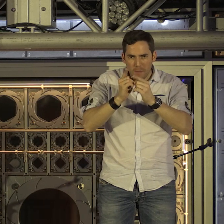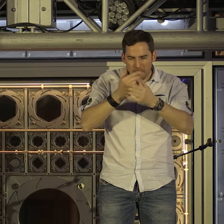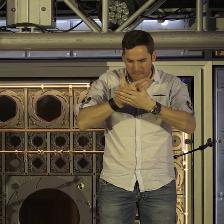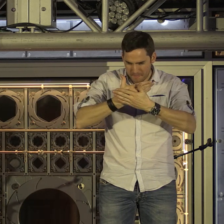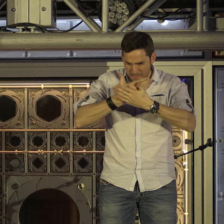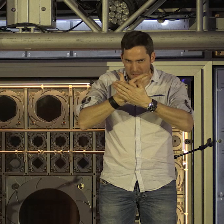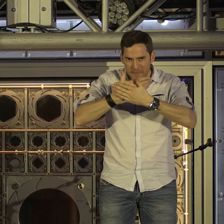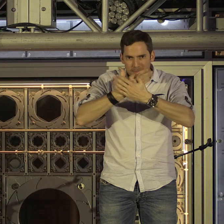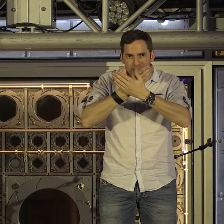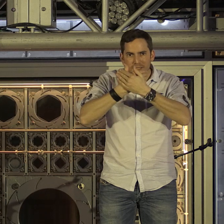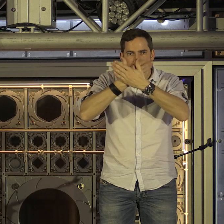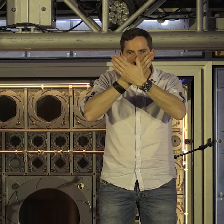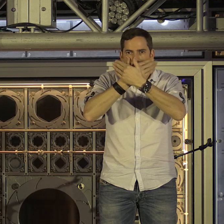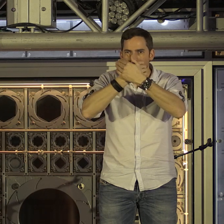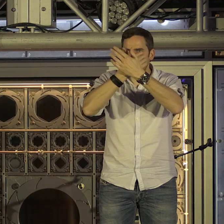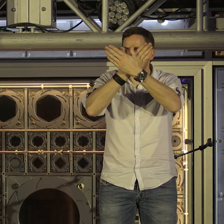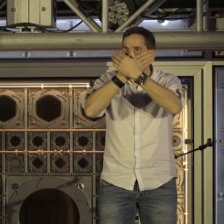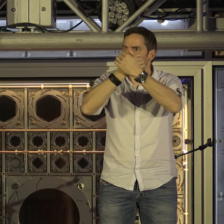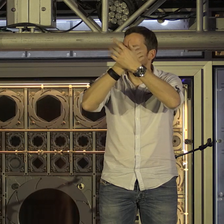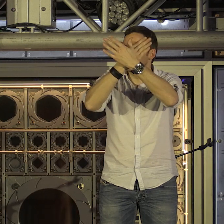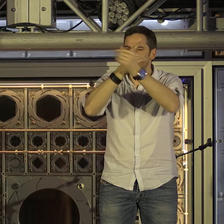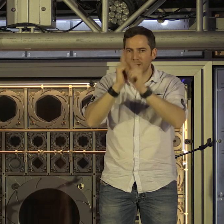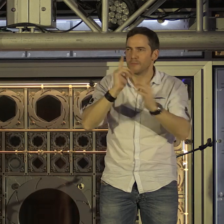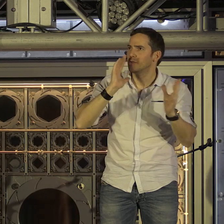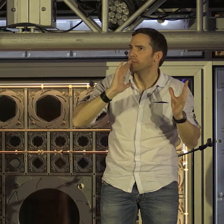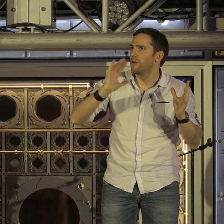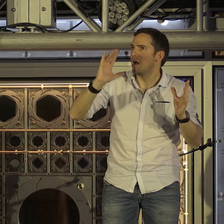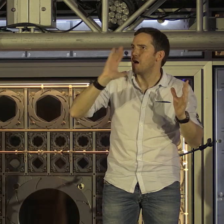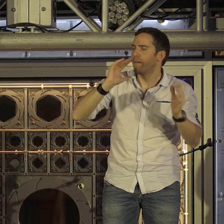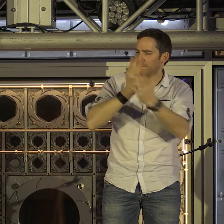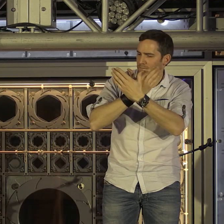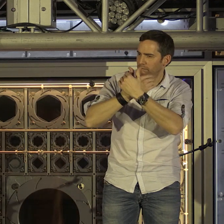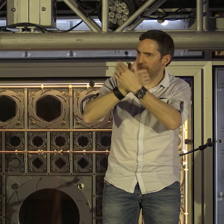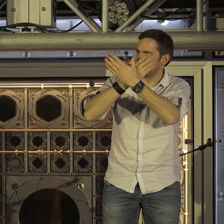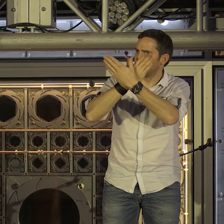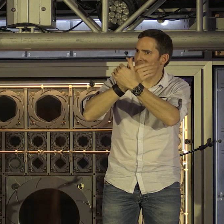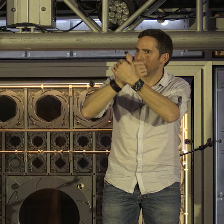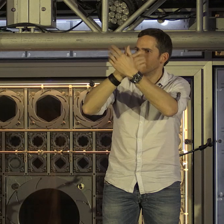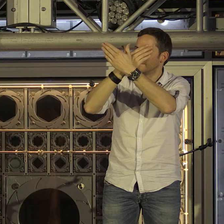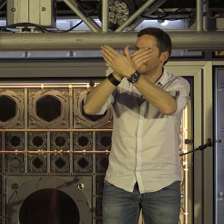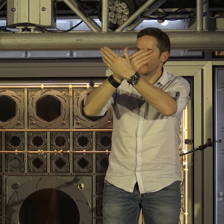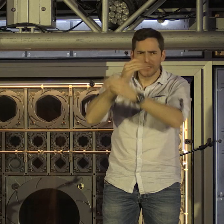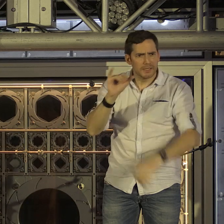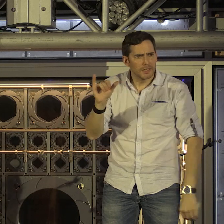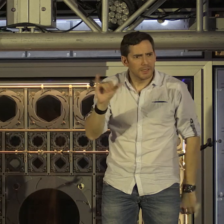'entonne jamais le chant de ceux qui s'envolent, et qui donc connaît le pays des étrangers.